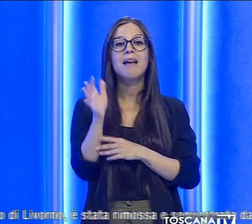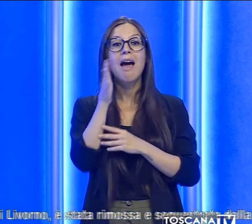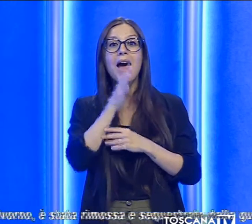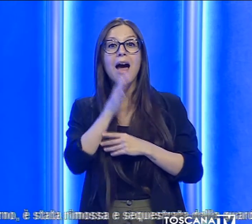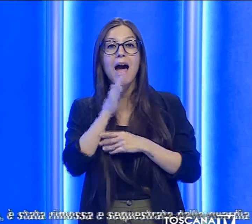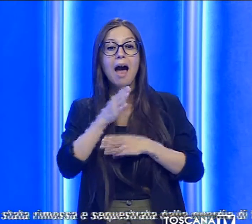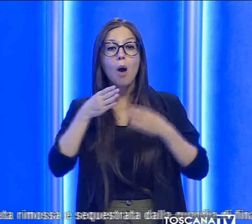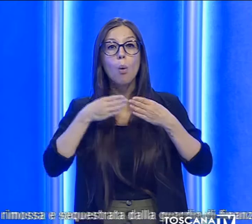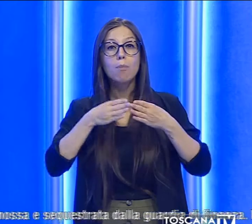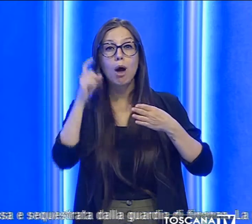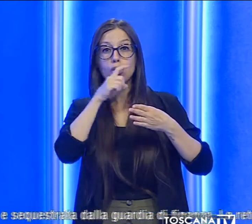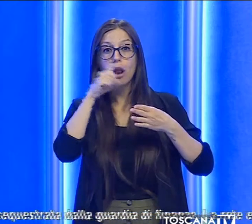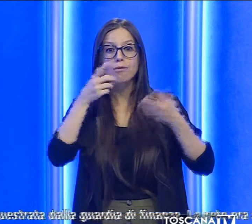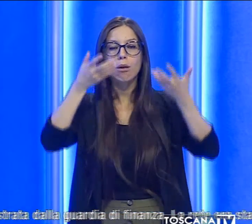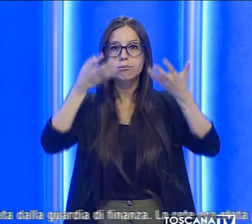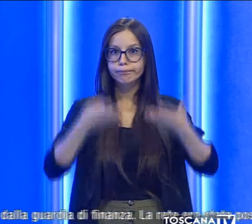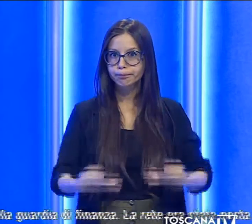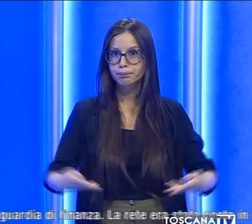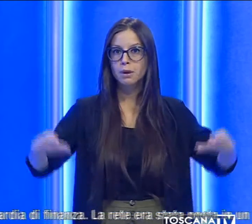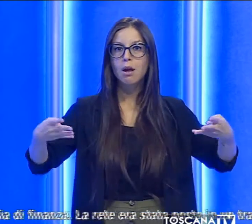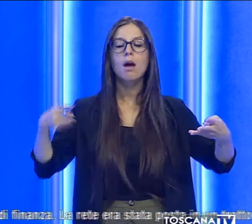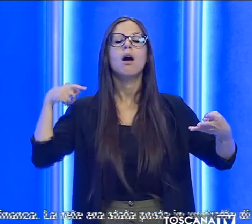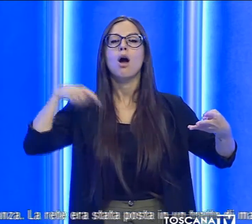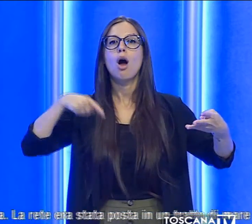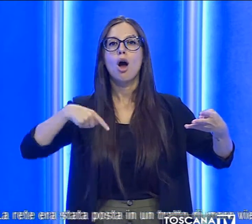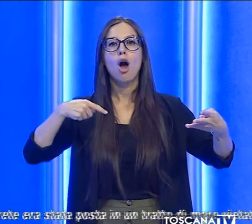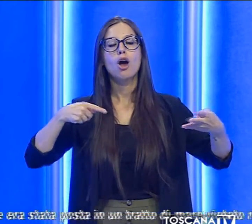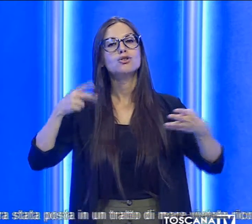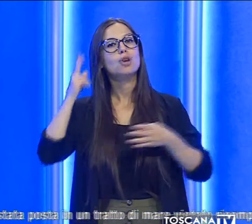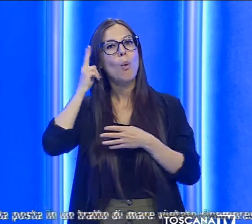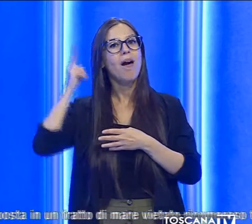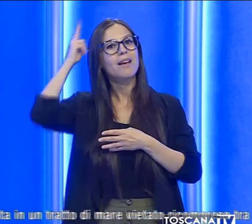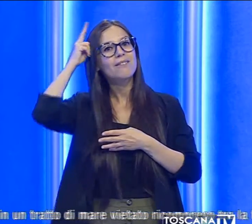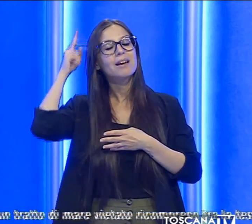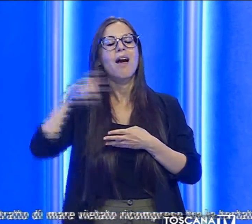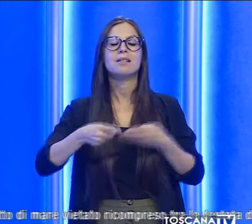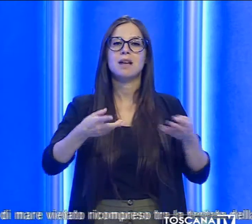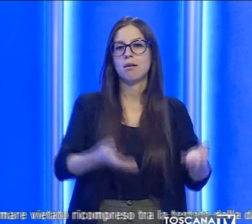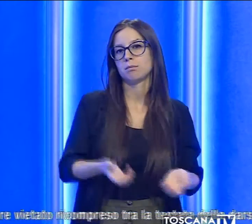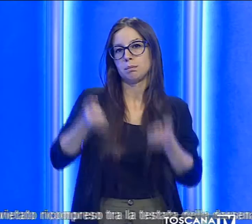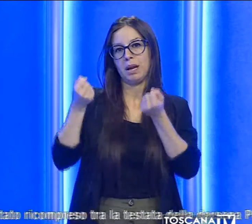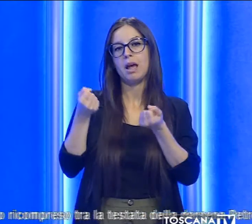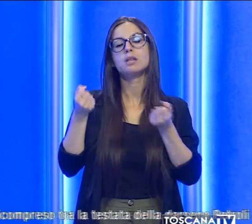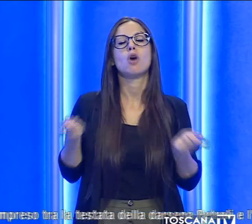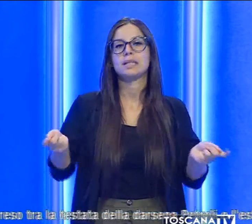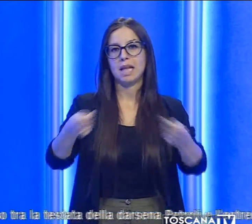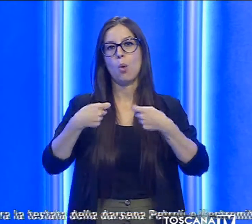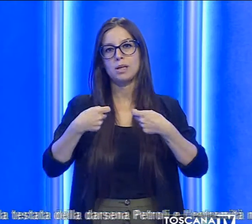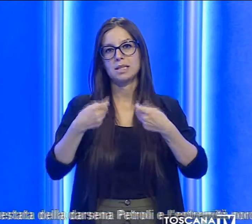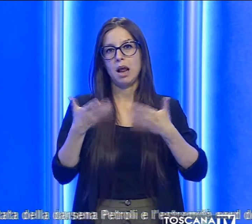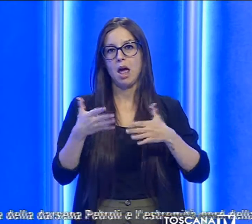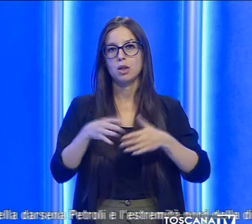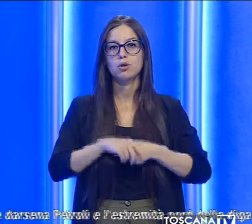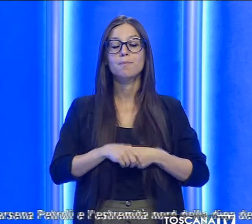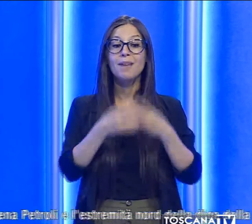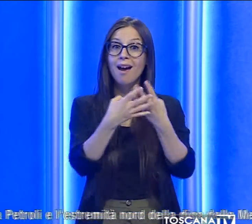porto di Livorno è stata rimossa e sequestrata dalla Guardia di Finanza. La rete era